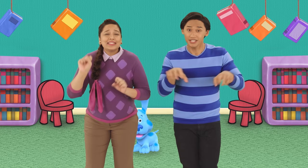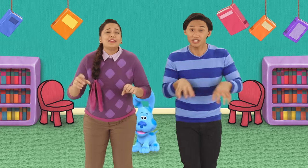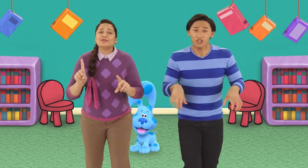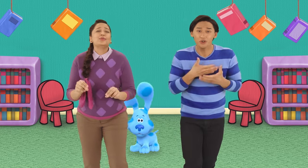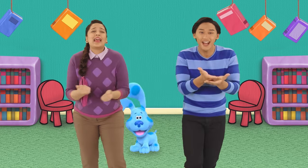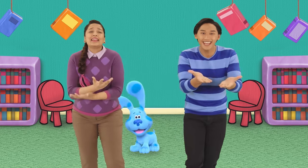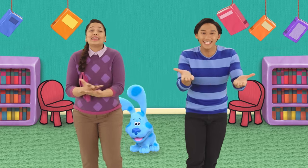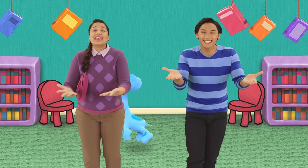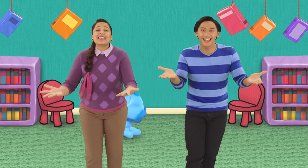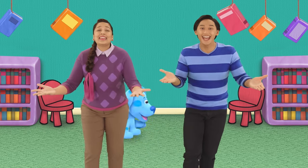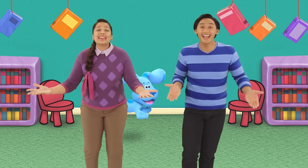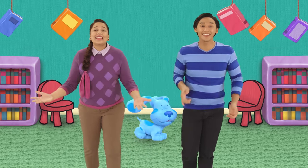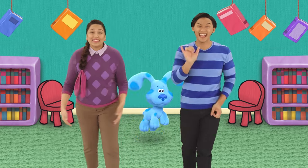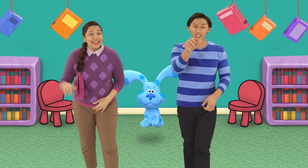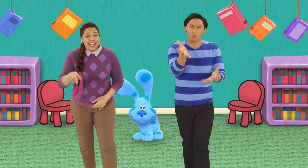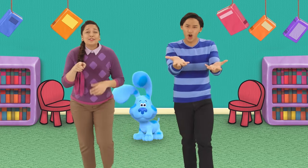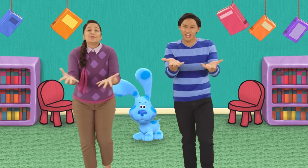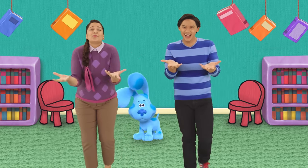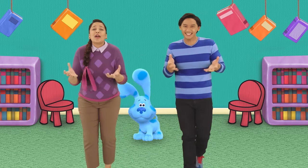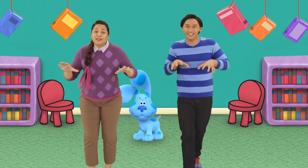así lo harás muy bien tú!